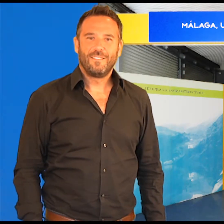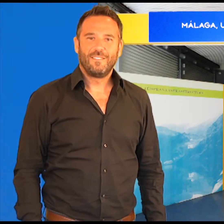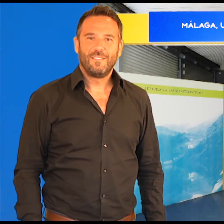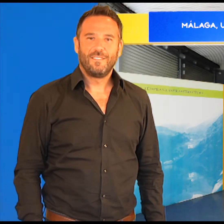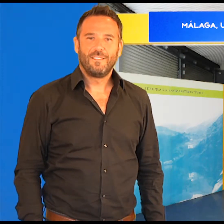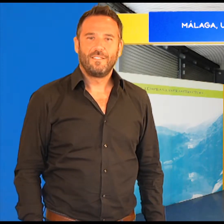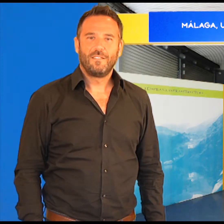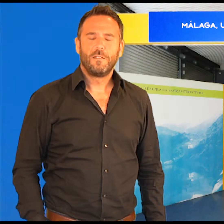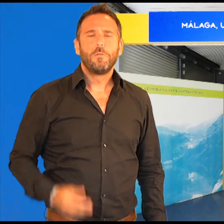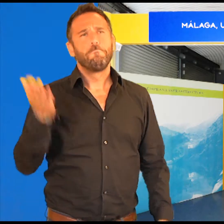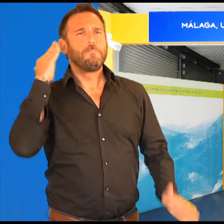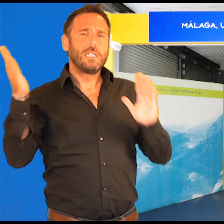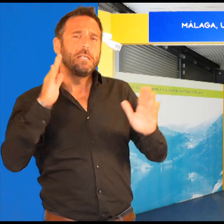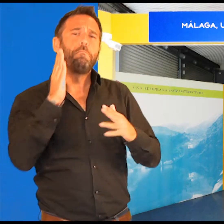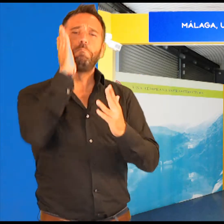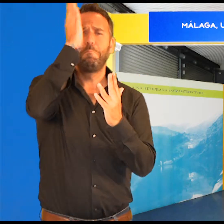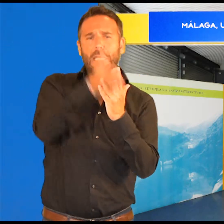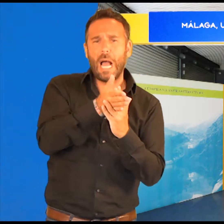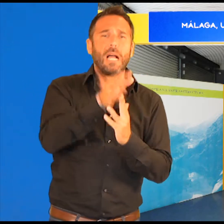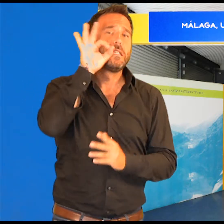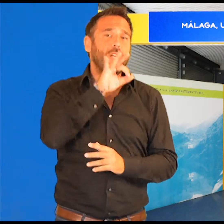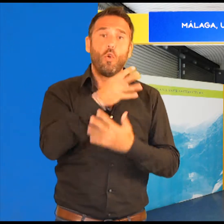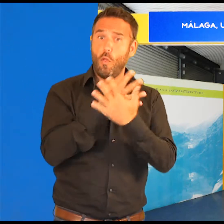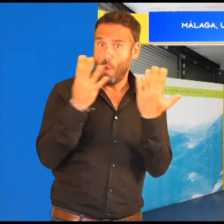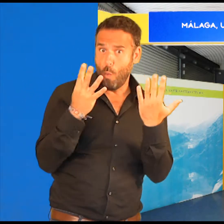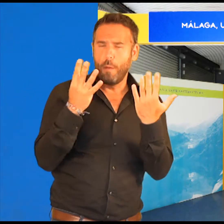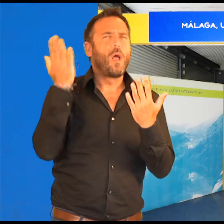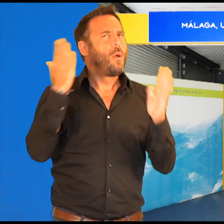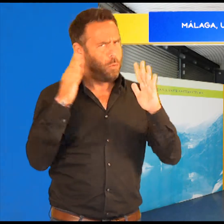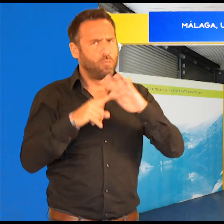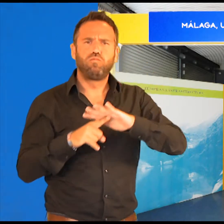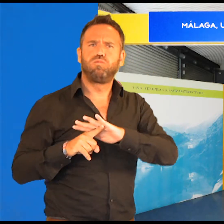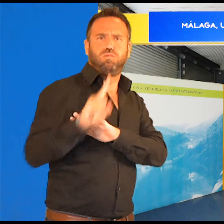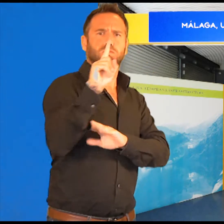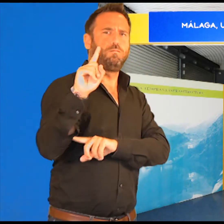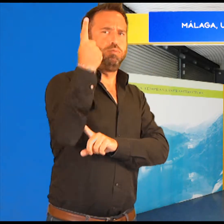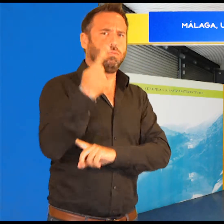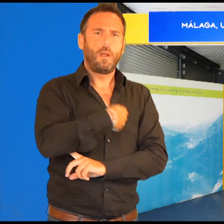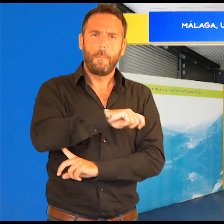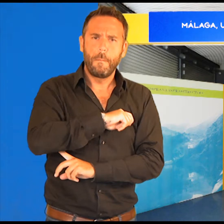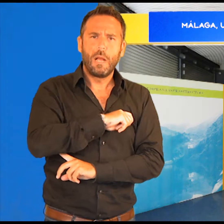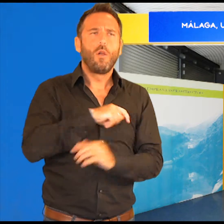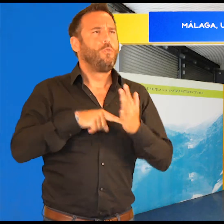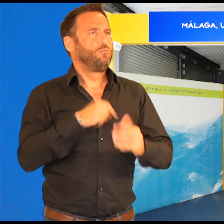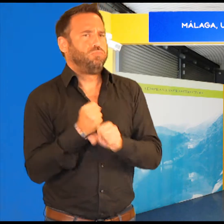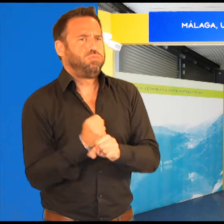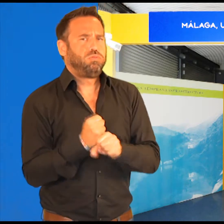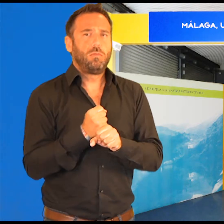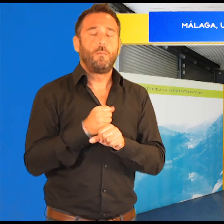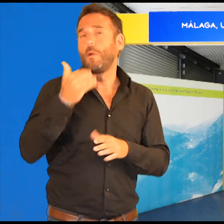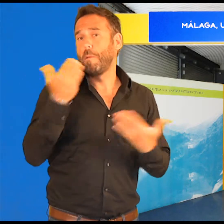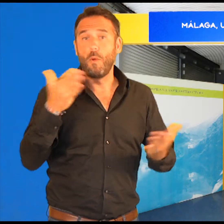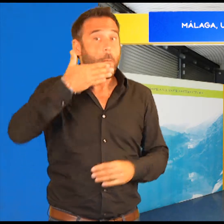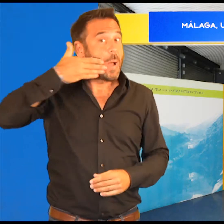Hacia la mitad del siglo XIX y durante mucho tiempo fue la primera ciudad de España en producción siderúrgica. En Marbella se montaron los